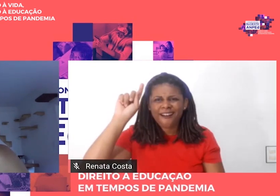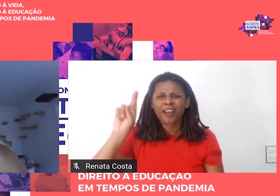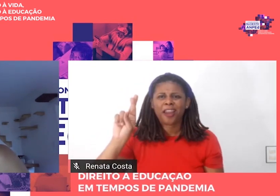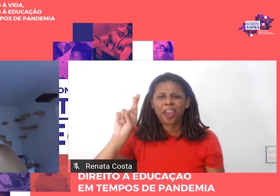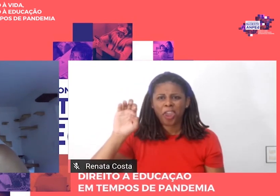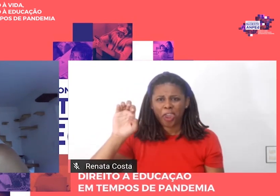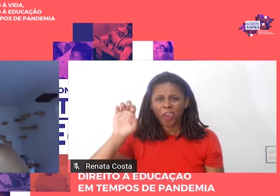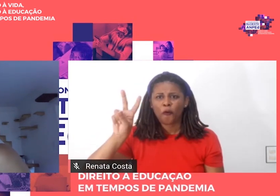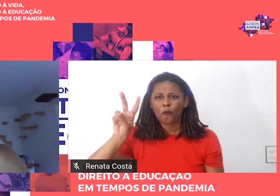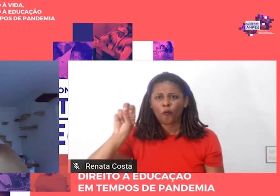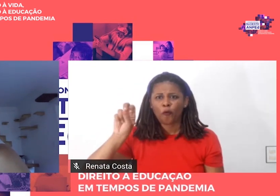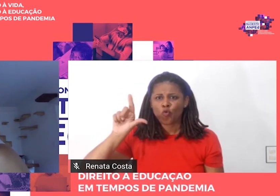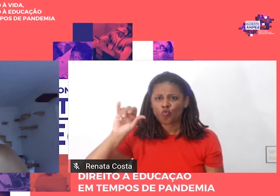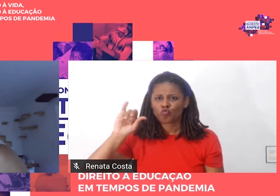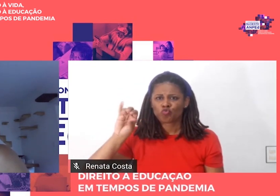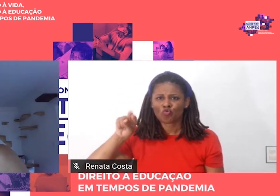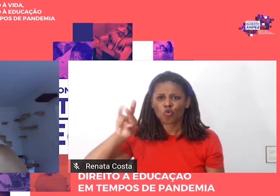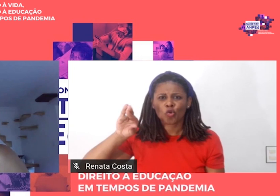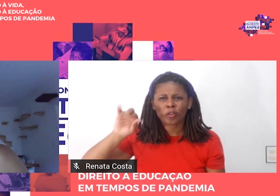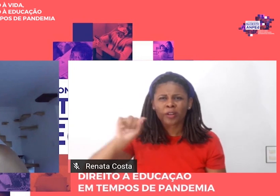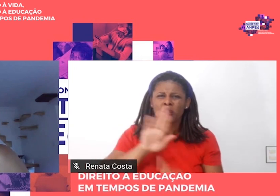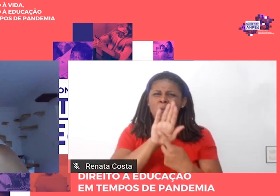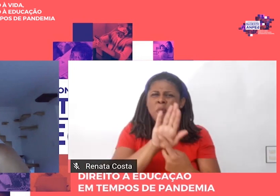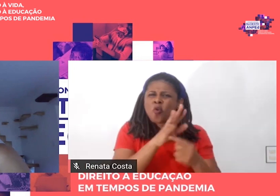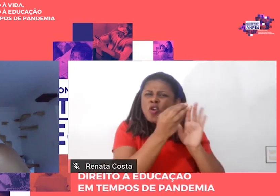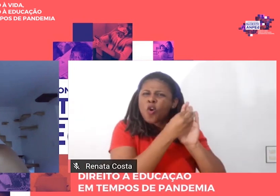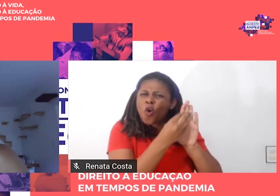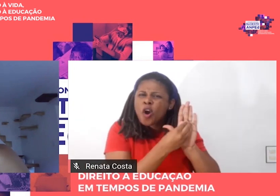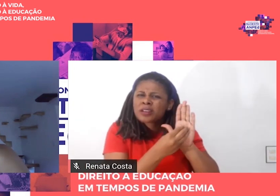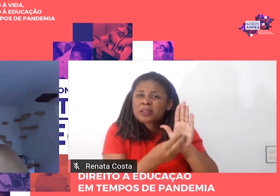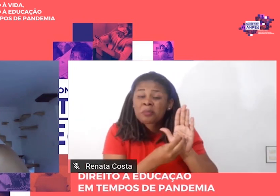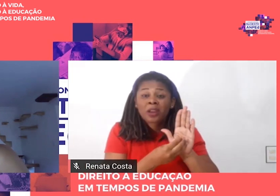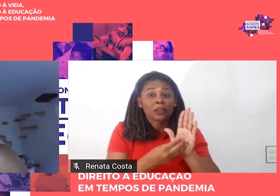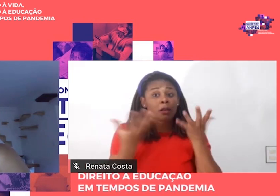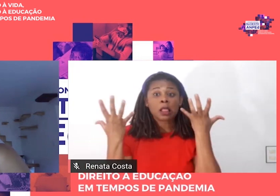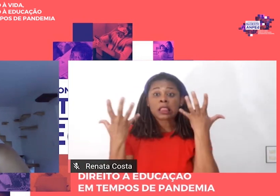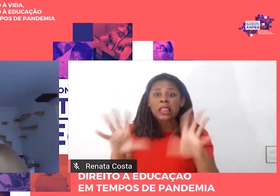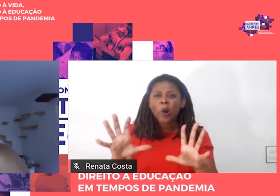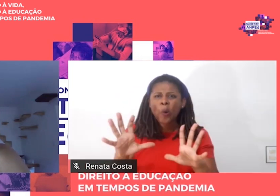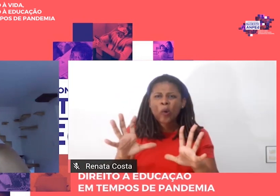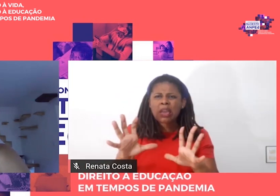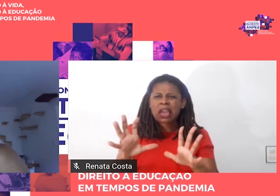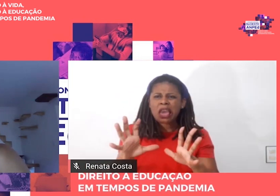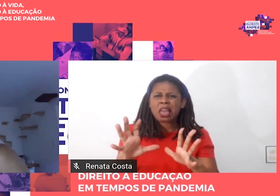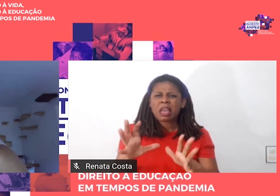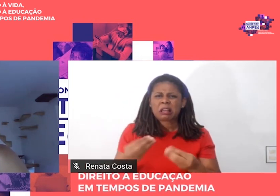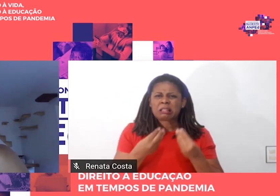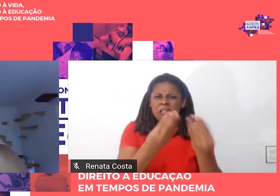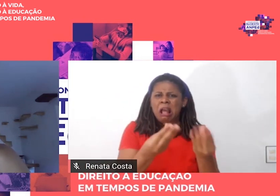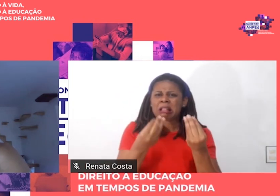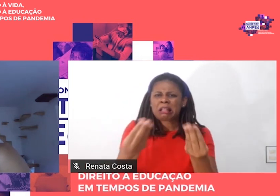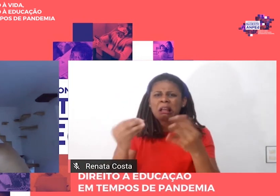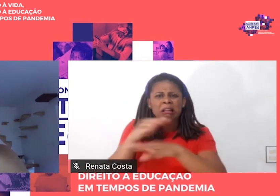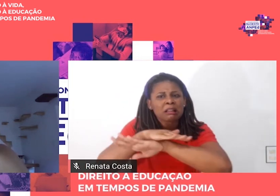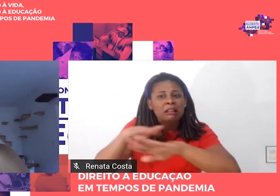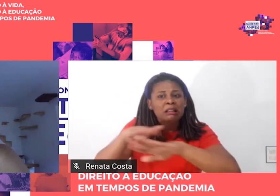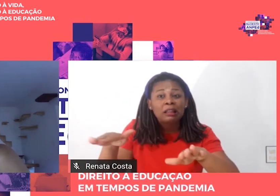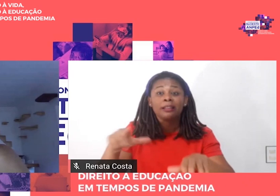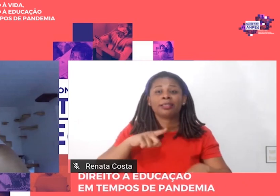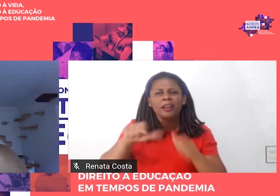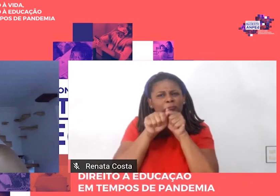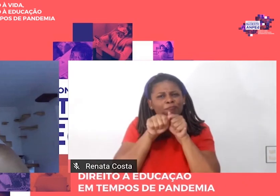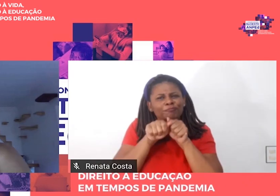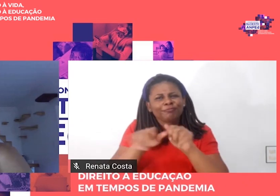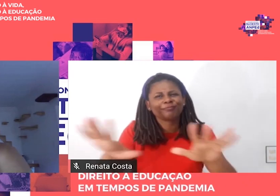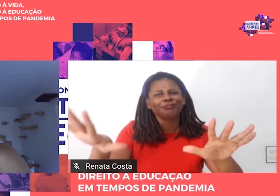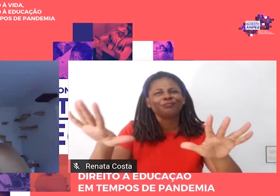conhecimentos, descuidando de sua transmissão, considera a difusão de conteúdos vivos e